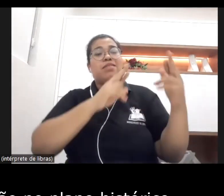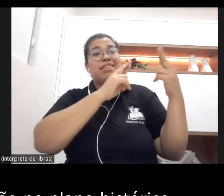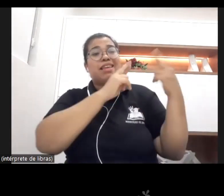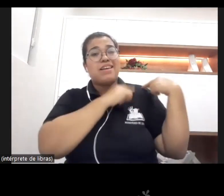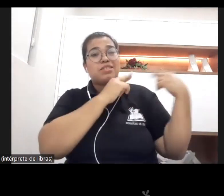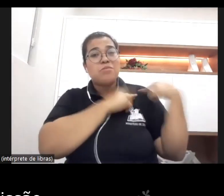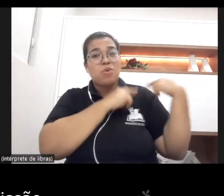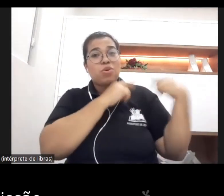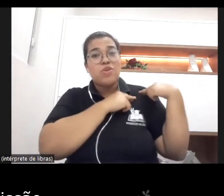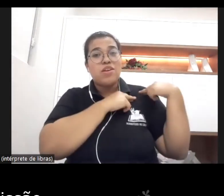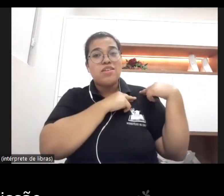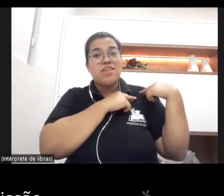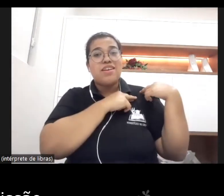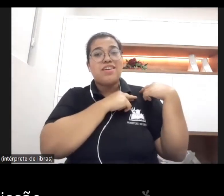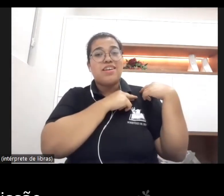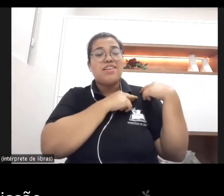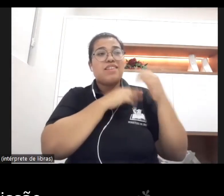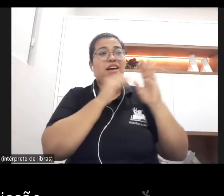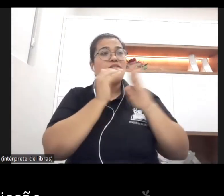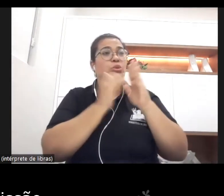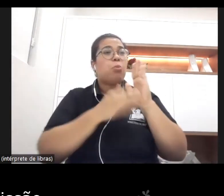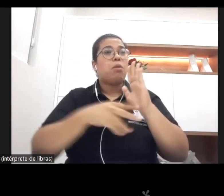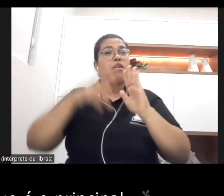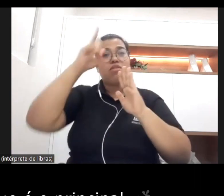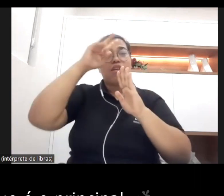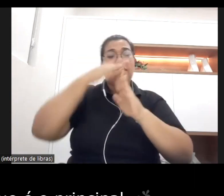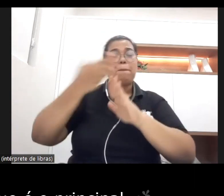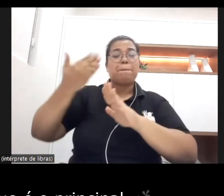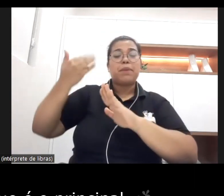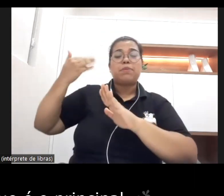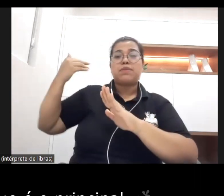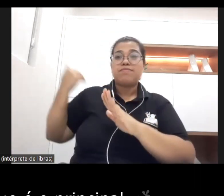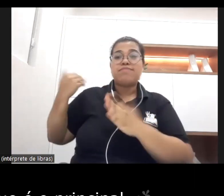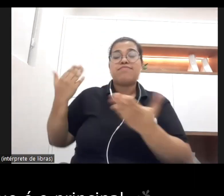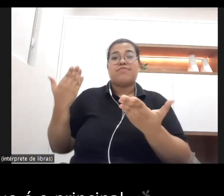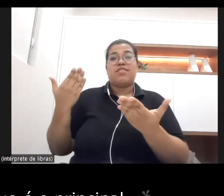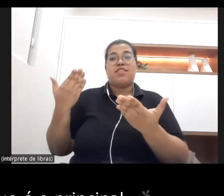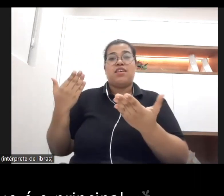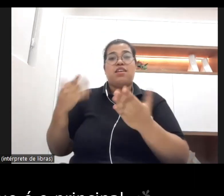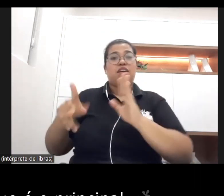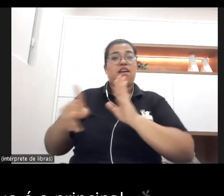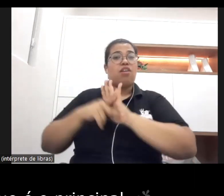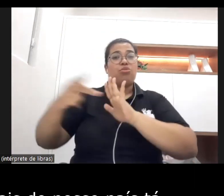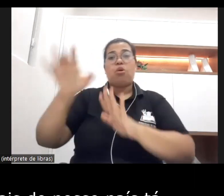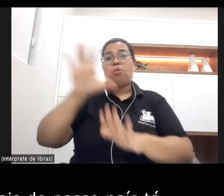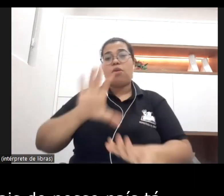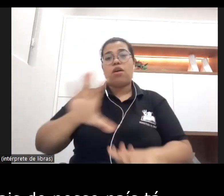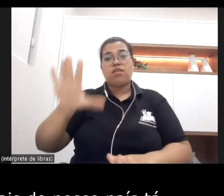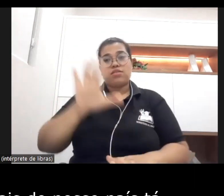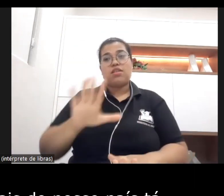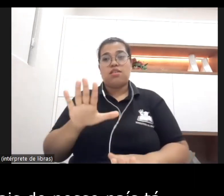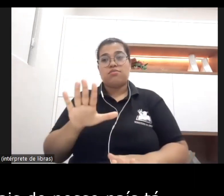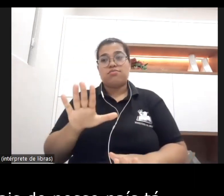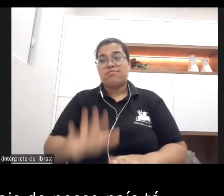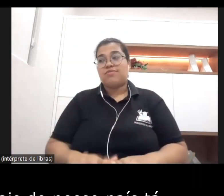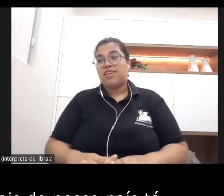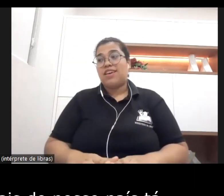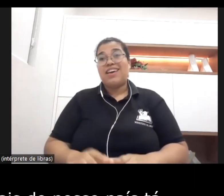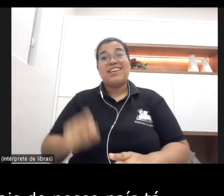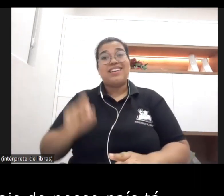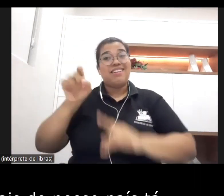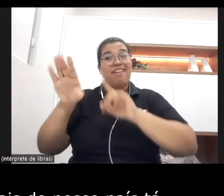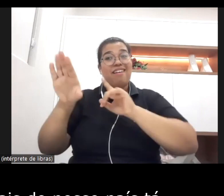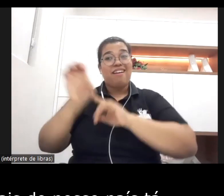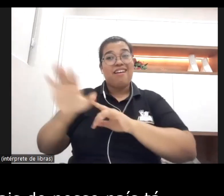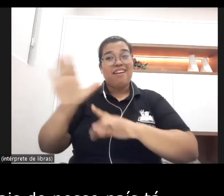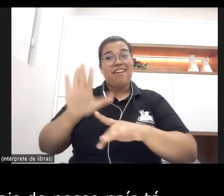histórico de uma omissão do próprio Estado que é o principal violador dos direitos sociais